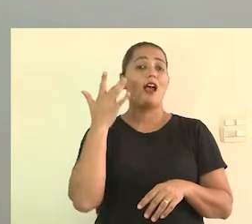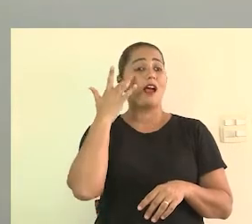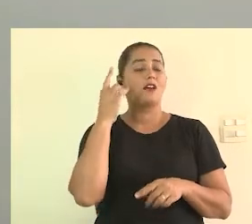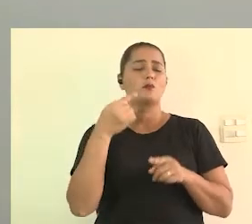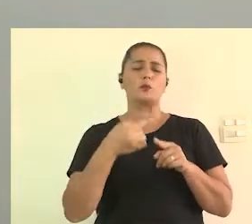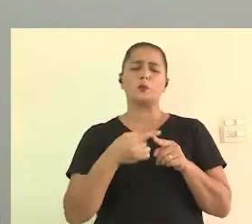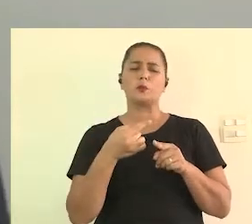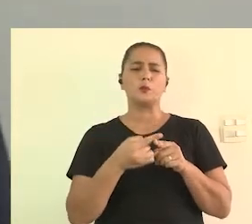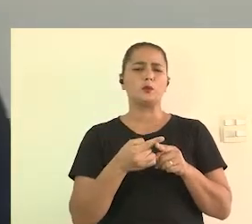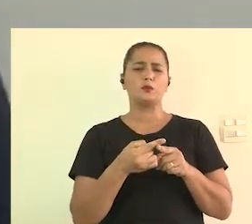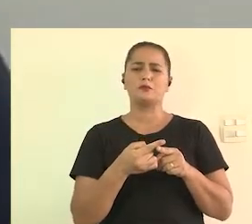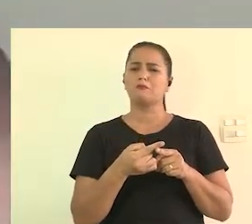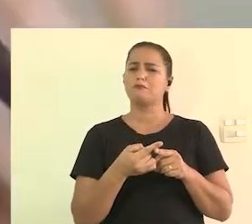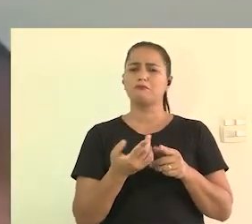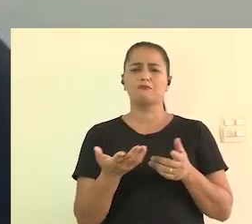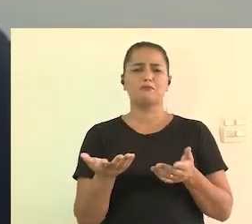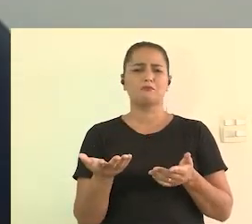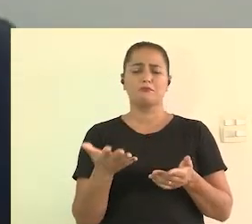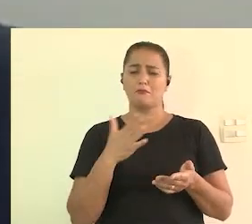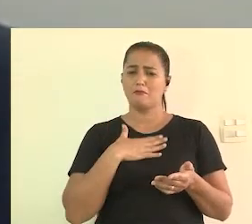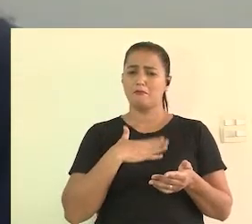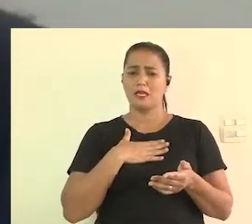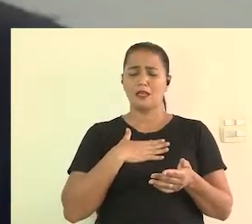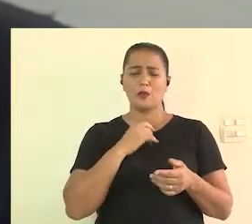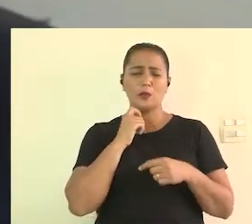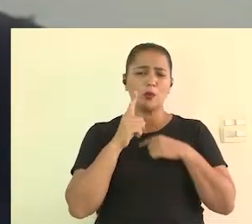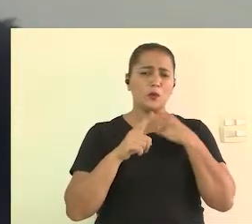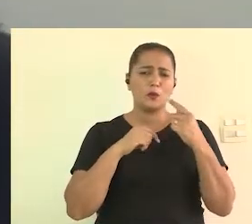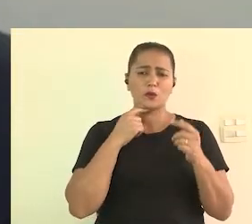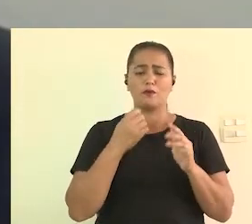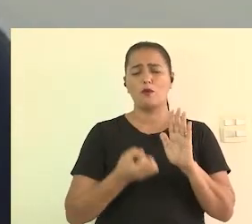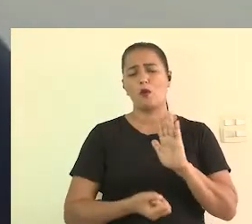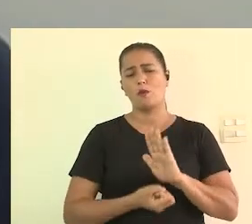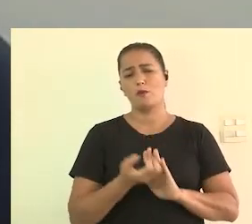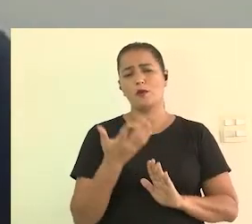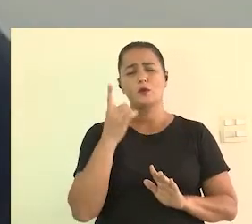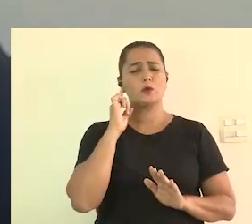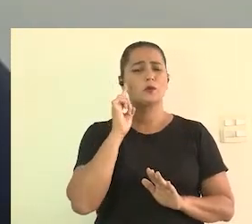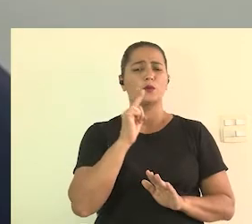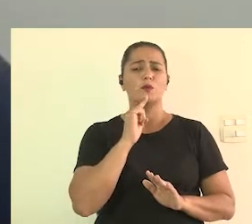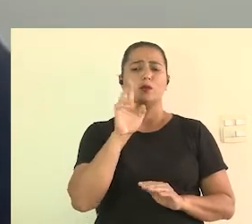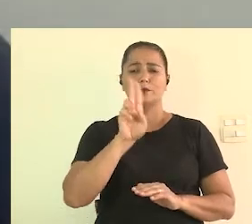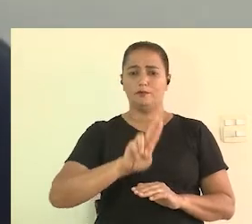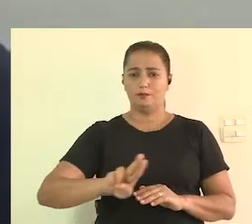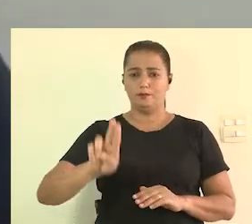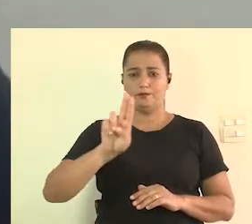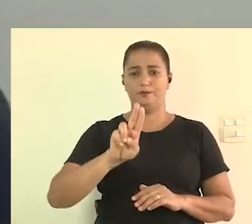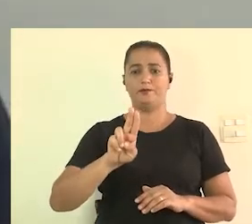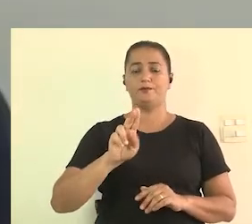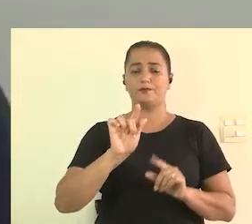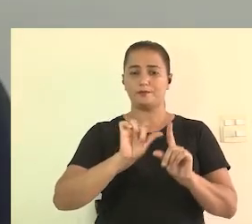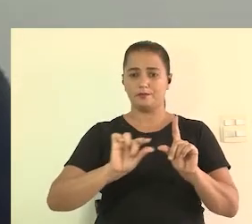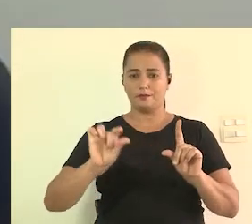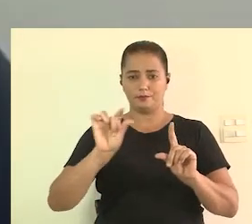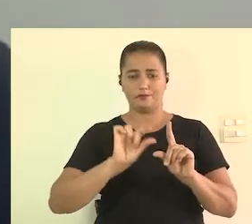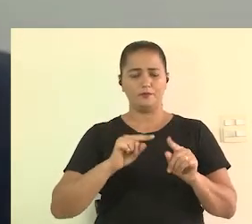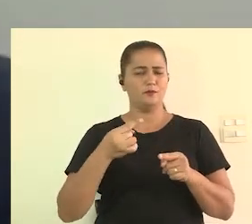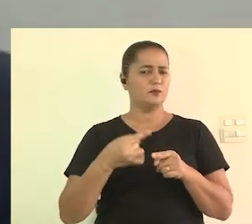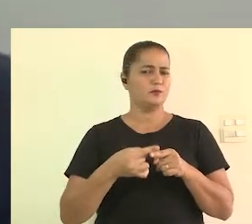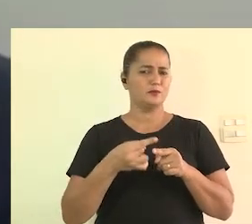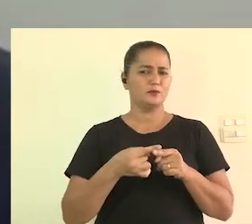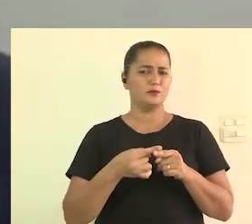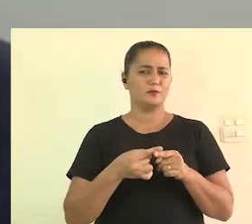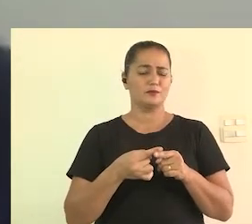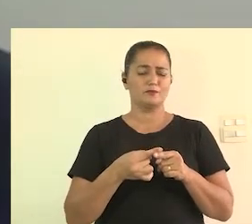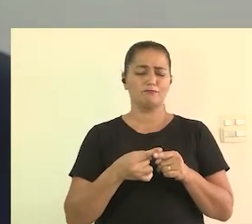porque é um questionamento meu assim como produtora como surda e usuária de Legenda porque